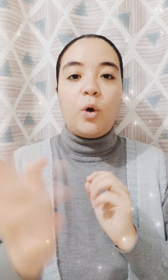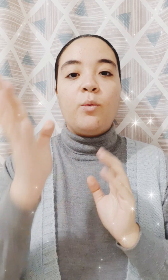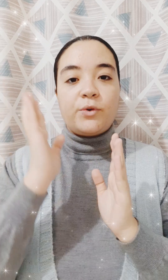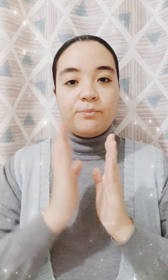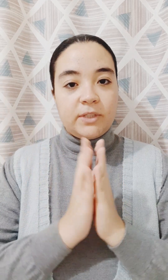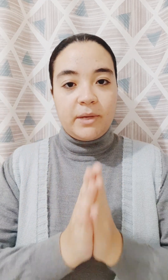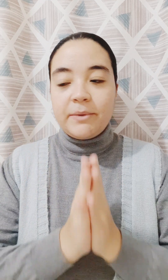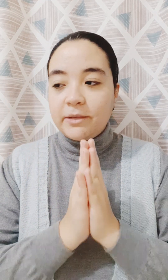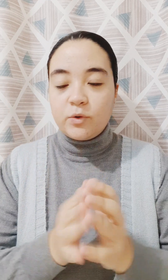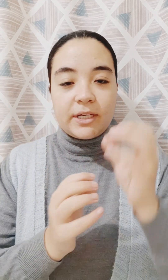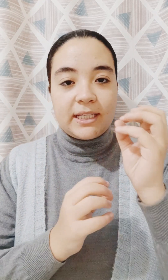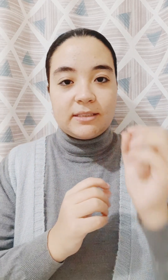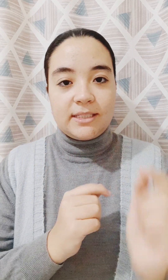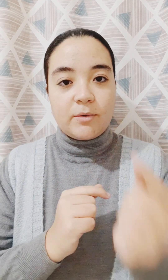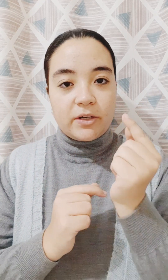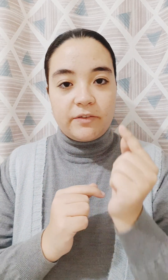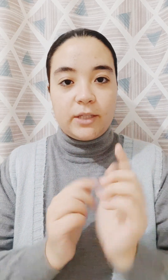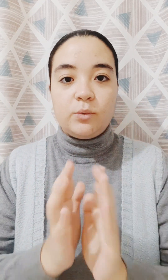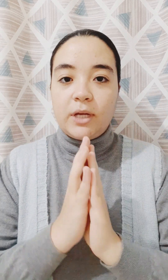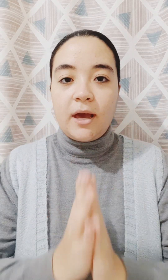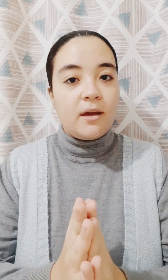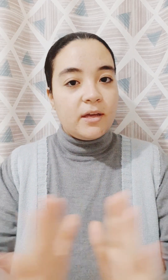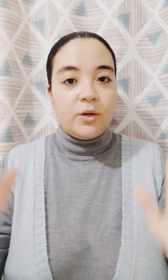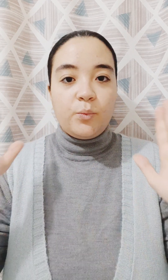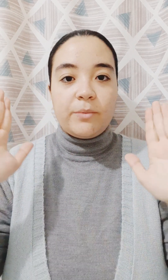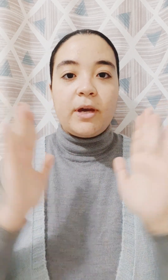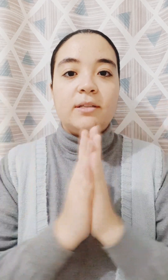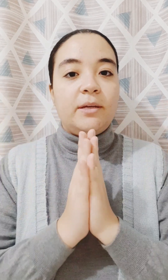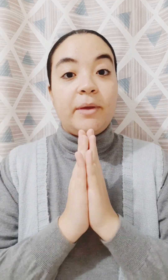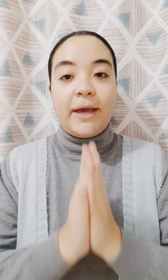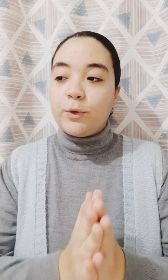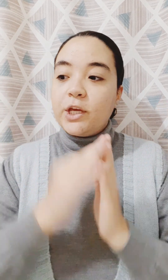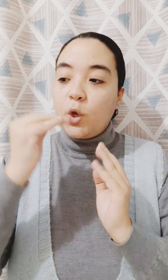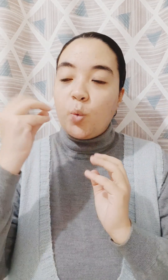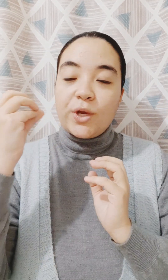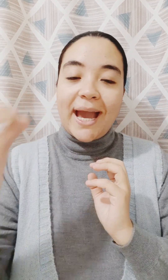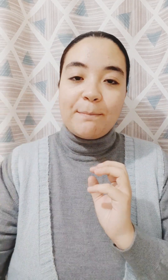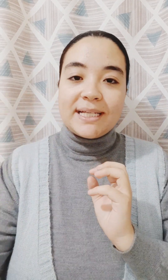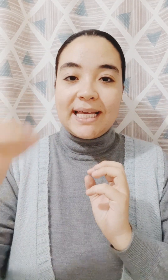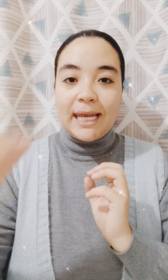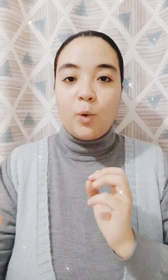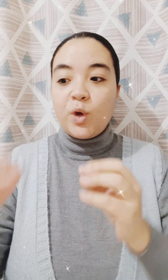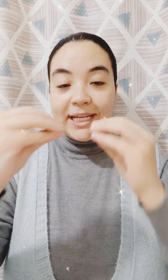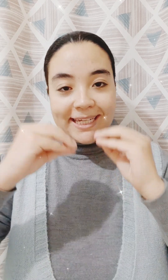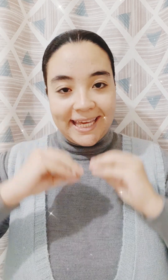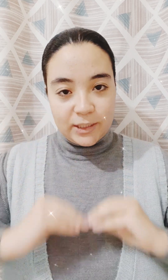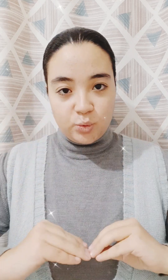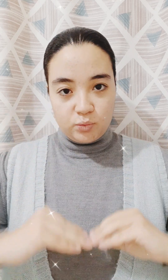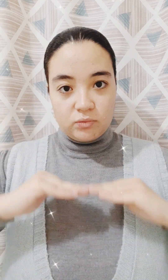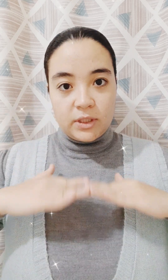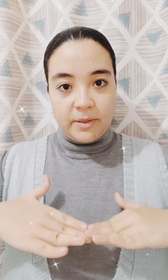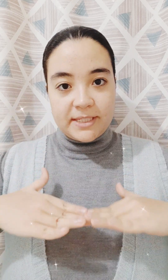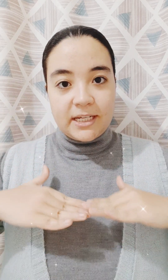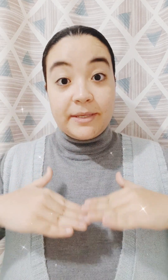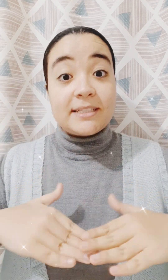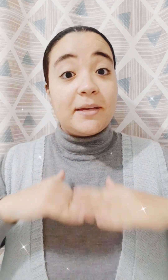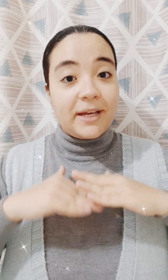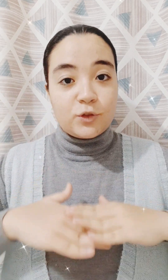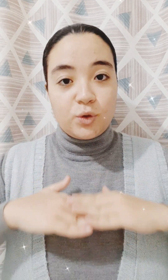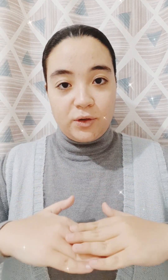العمر تمام؟ يعني ممكن حد يقضيها مرة واحدة في حياته كلها و يبقى تمام قوي و يحبز لو نهيته تمام السنة بيها زي معنا إن شاء الله